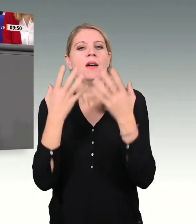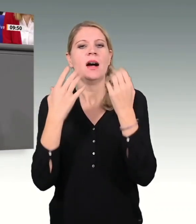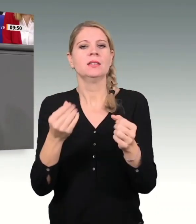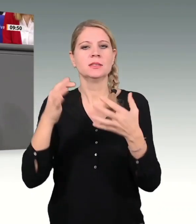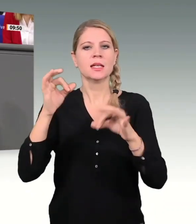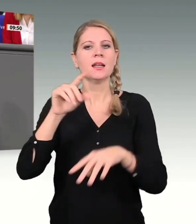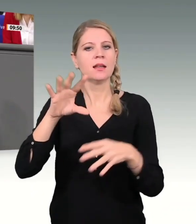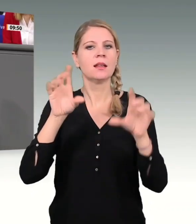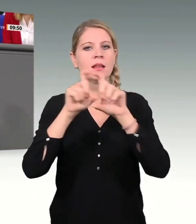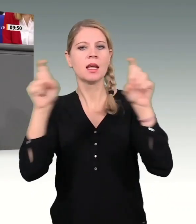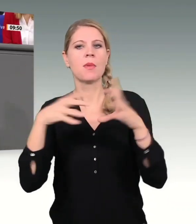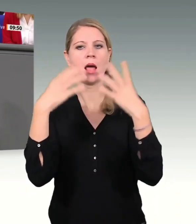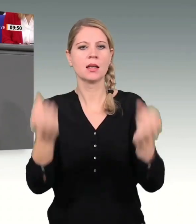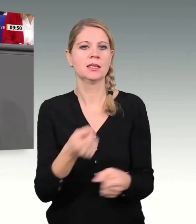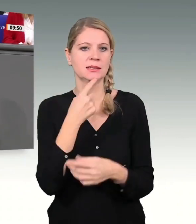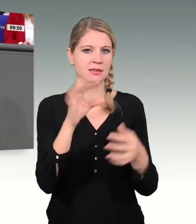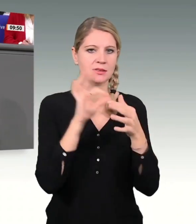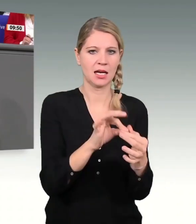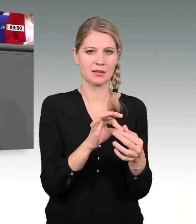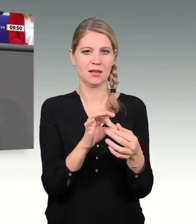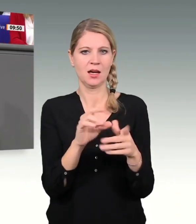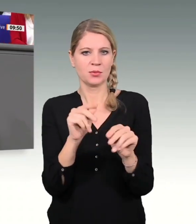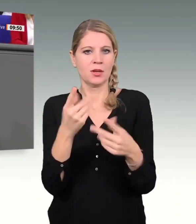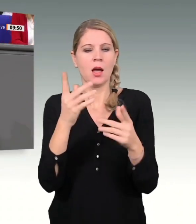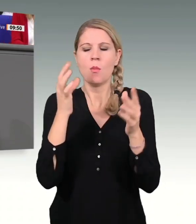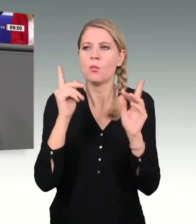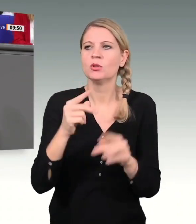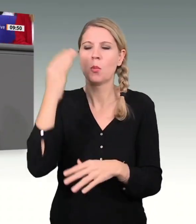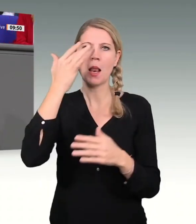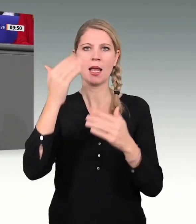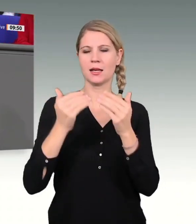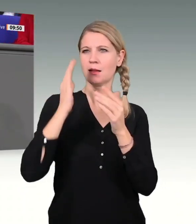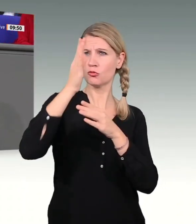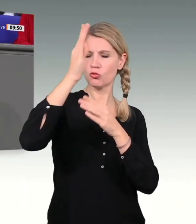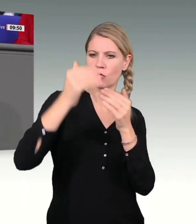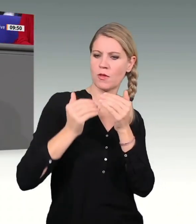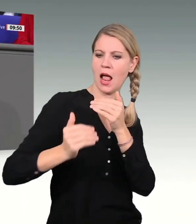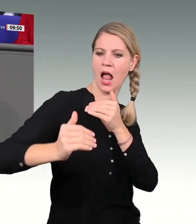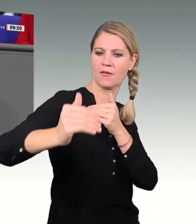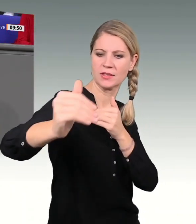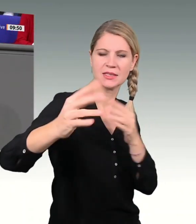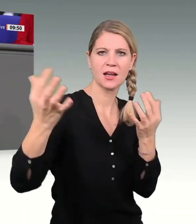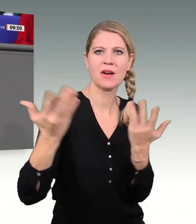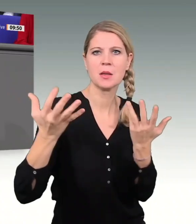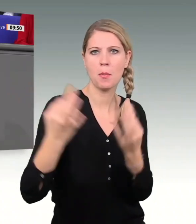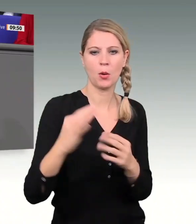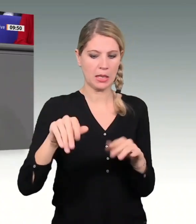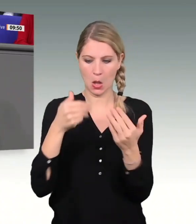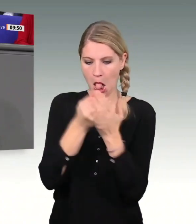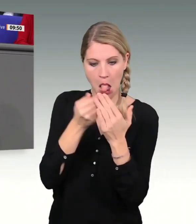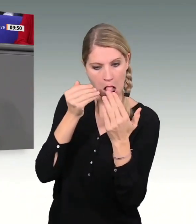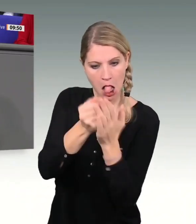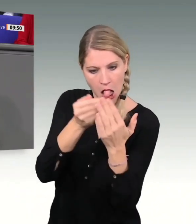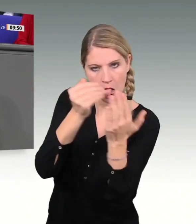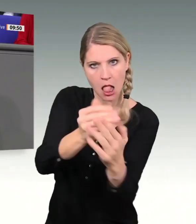langfristig notwendig ist und nicht nur das, was kurzfristig nötig ist, erfolgen kann, zeigen, dass wir diese Planung machen und geben damit die Sicherheit,